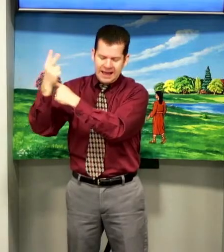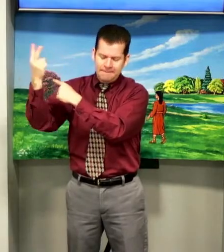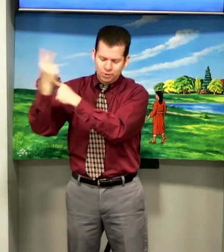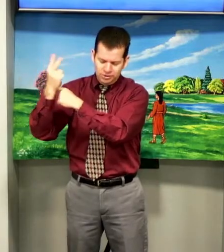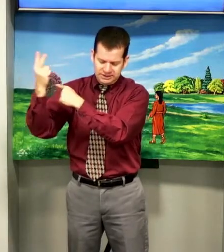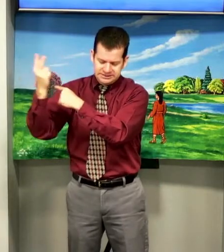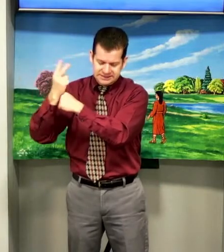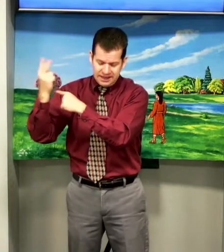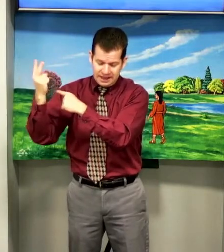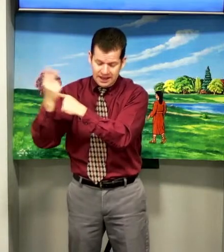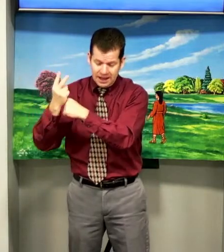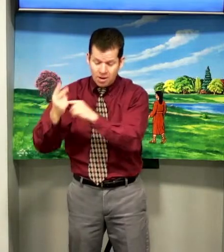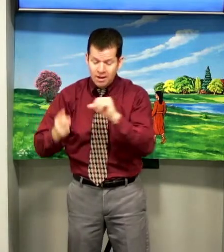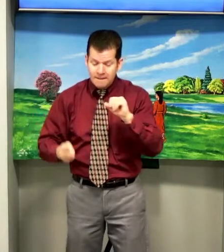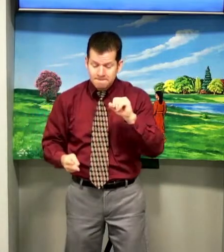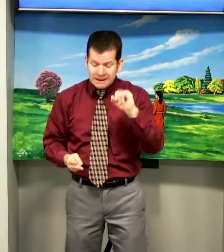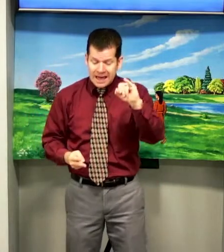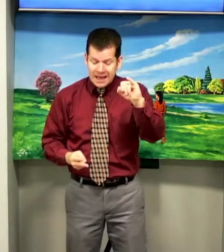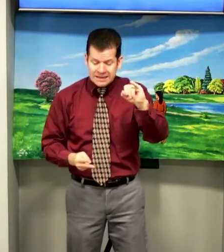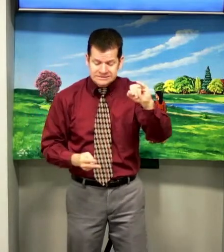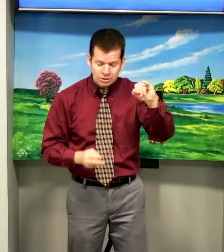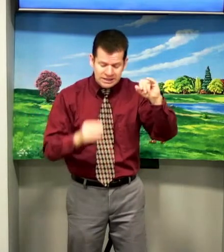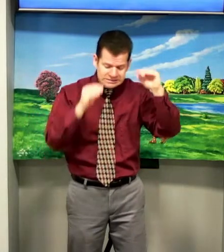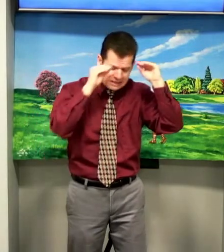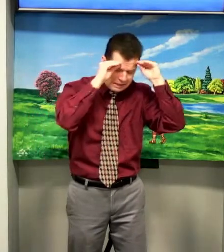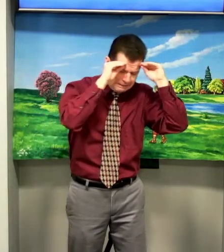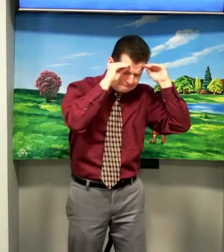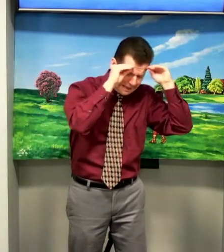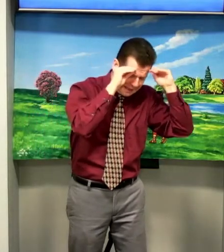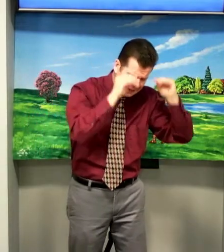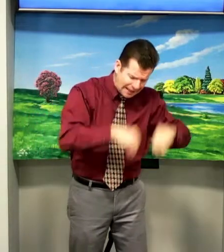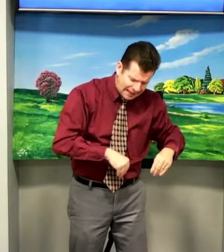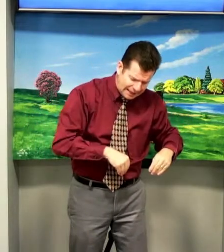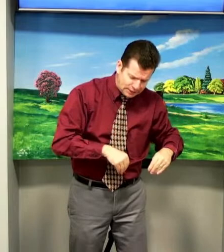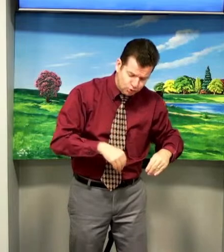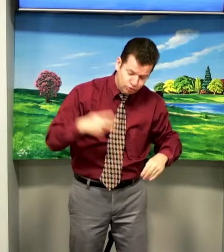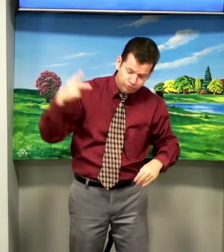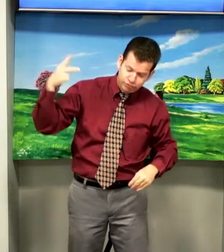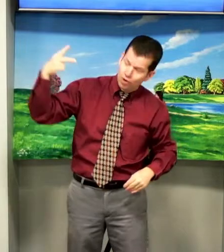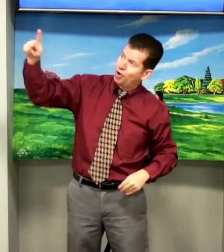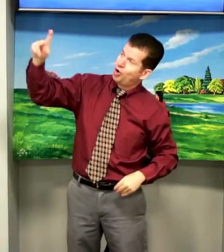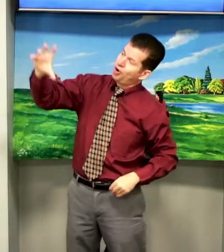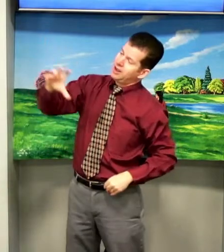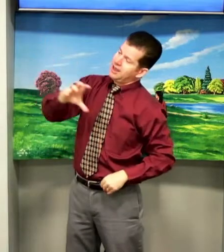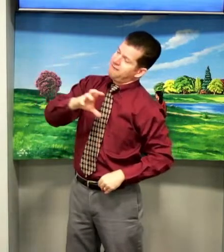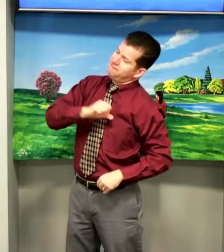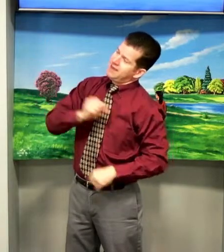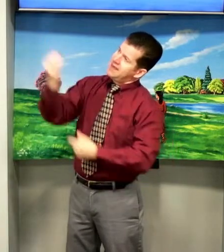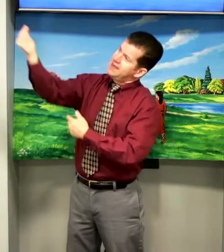proteção, pra seu desamparado for, vem